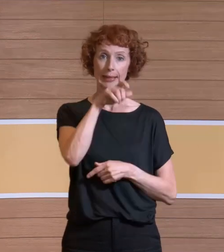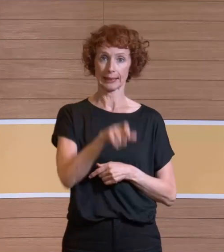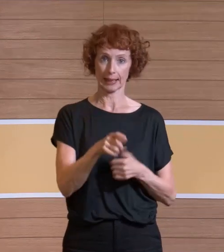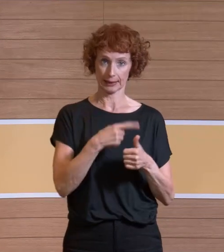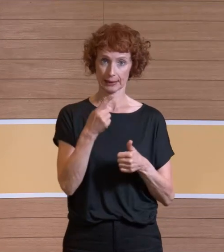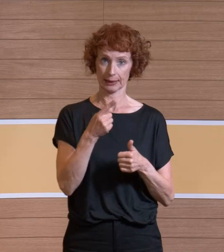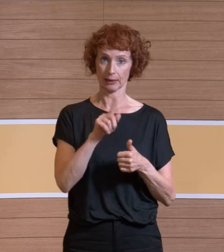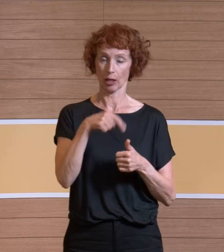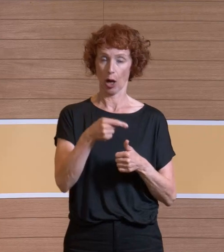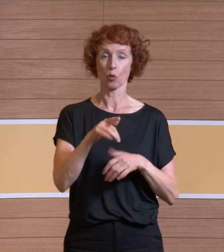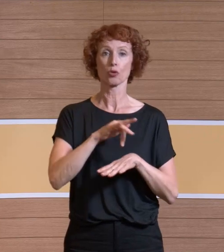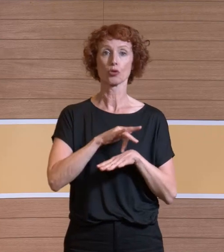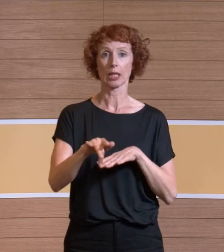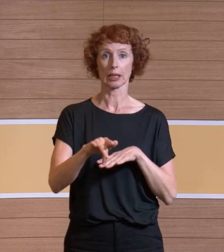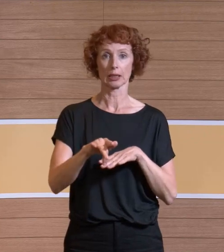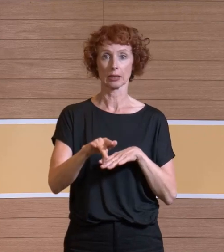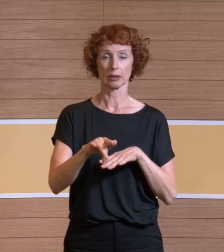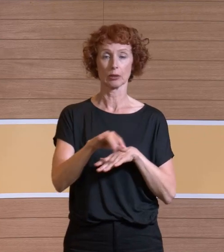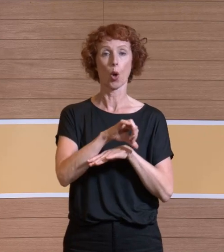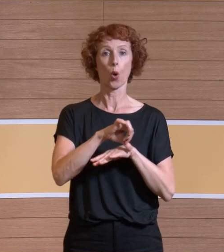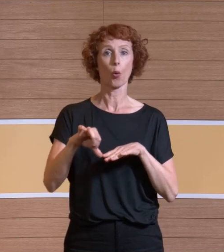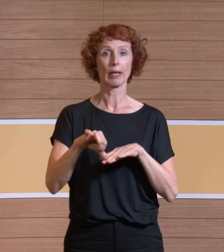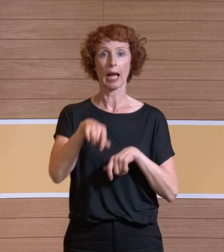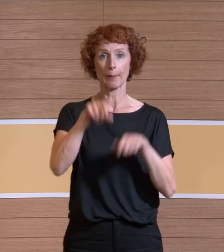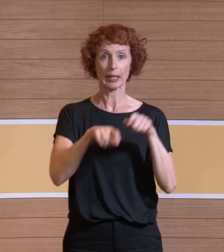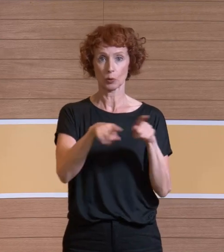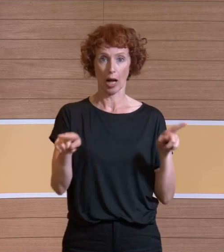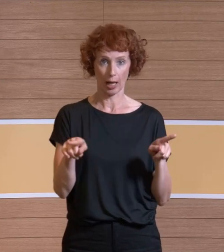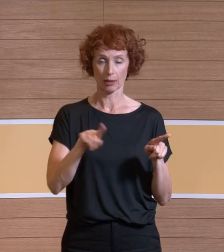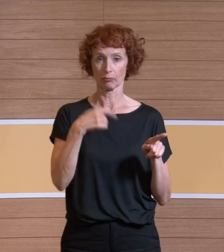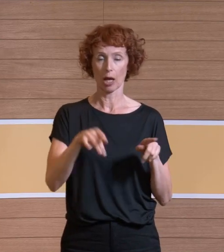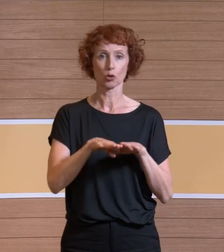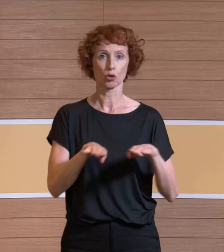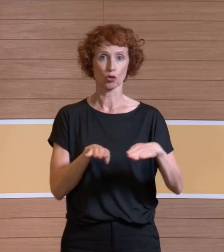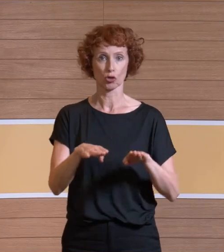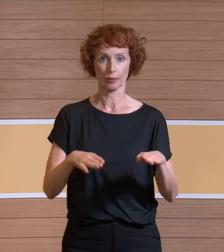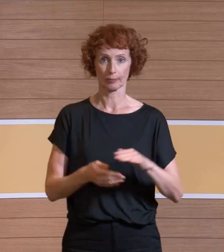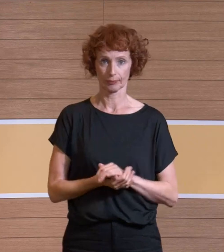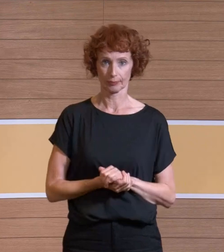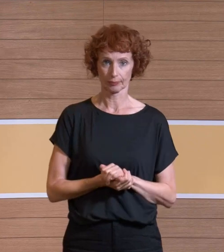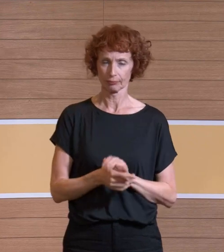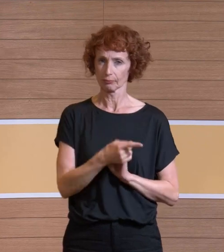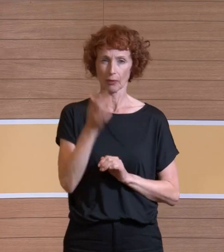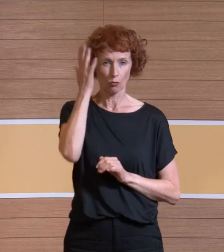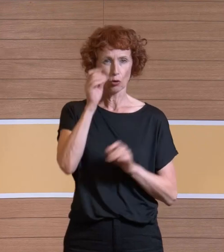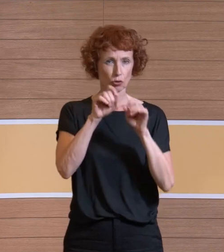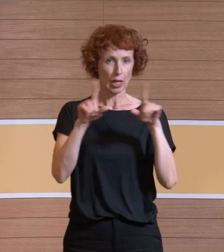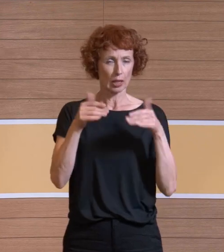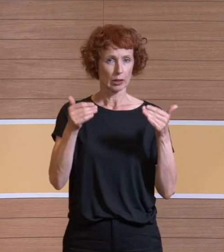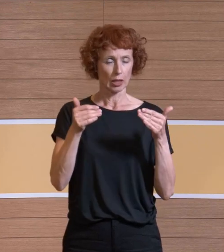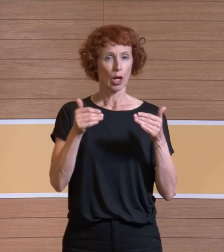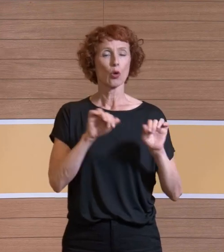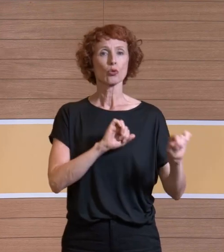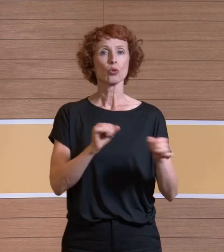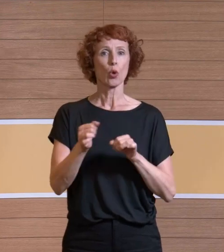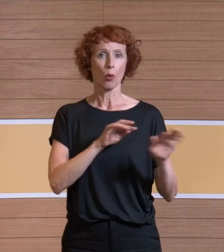ganze steril gekleidete OP-Personal und die Instrumententische. Und wenn Sie sich vorstellen, dass Sie eine Strömungsgeschwindigkeit